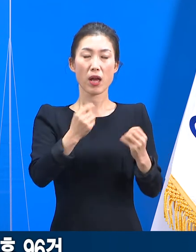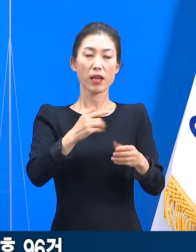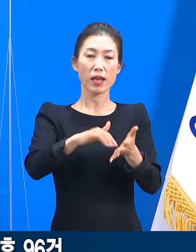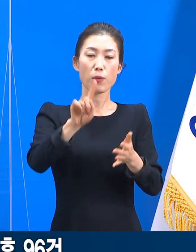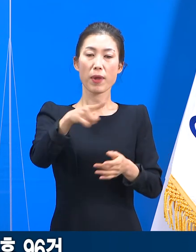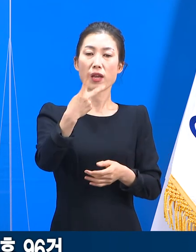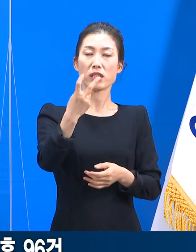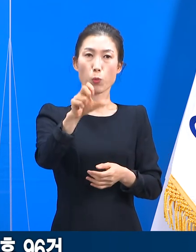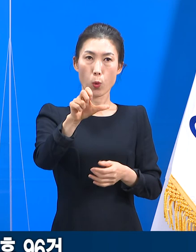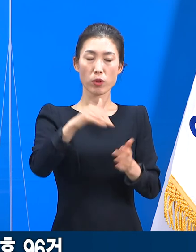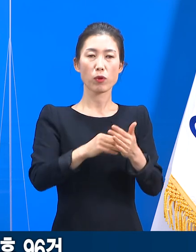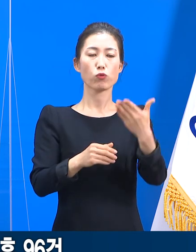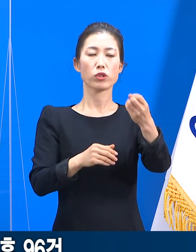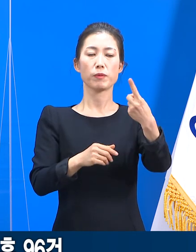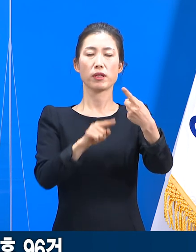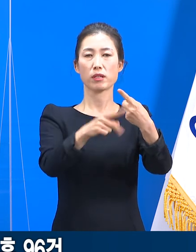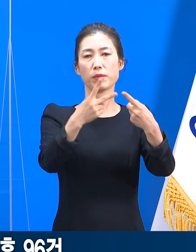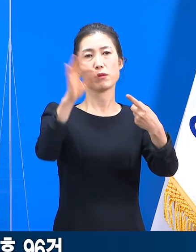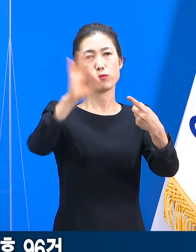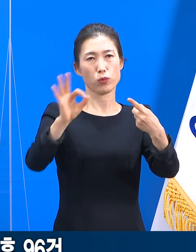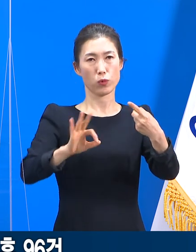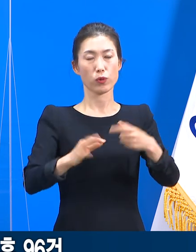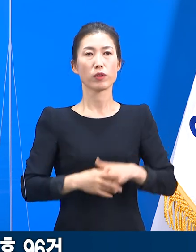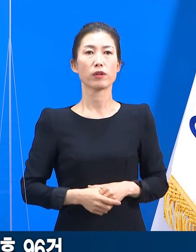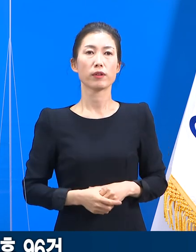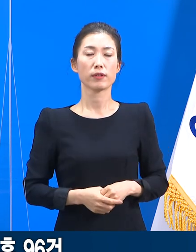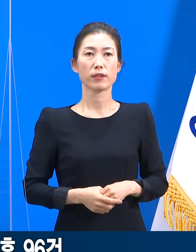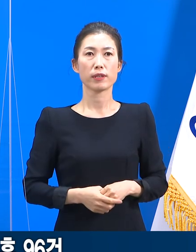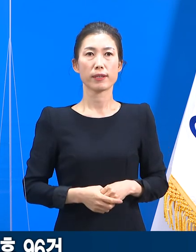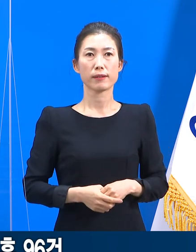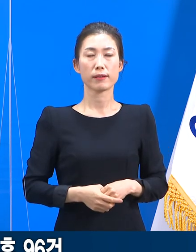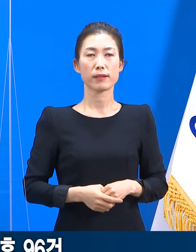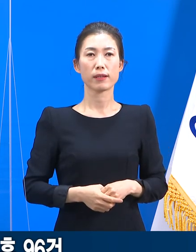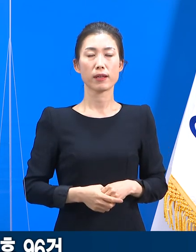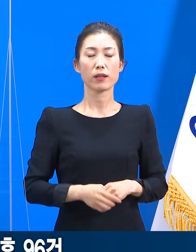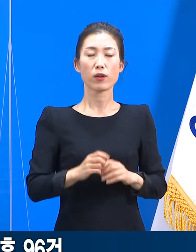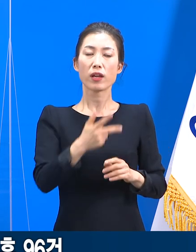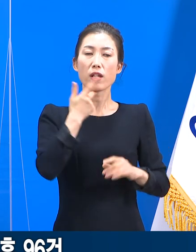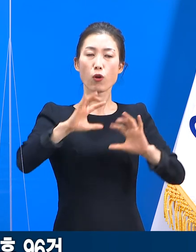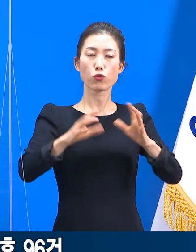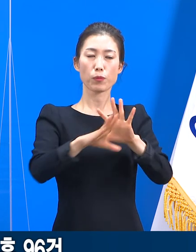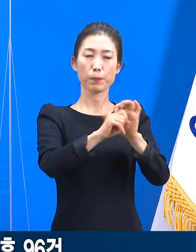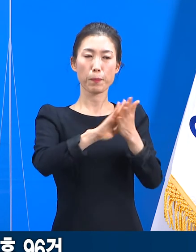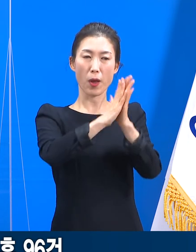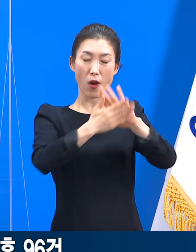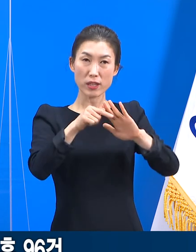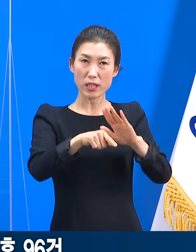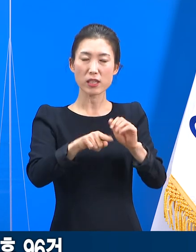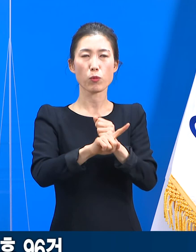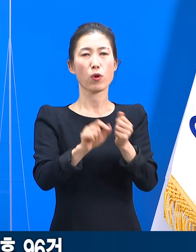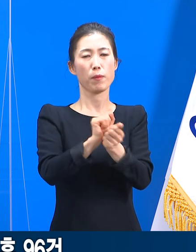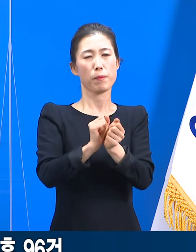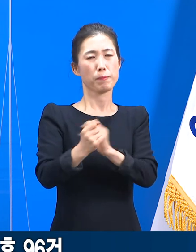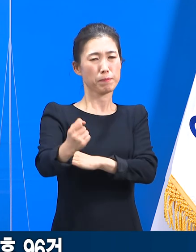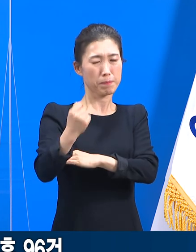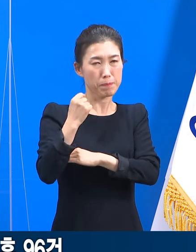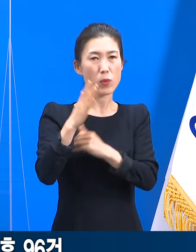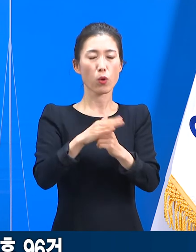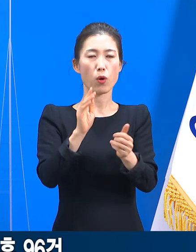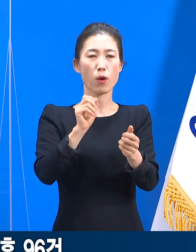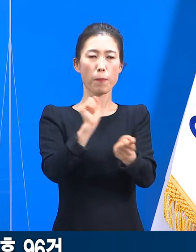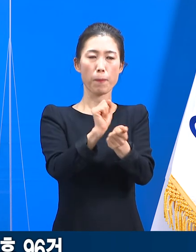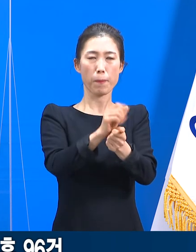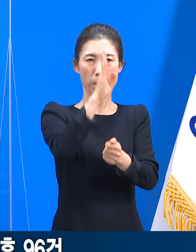전체의 91.2%입니다. 영국 변이주는 감염 전파력과 중증도를